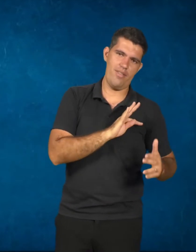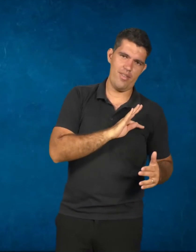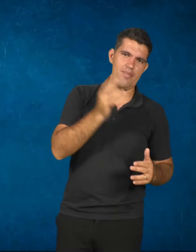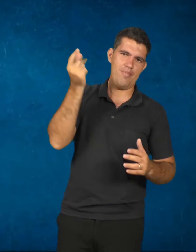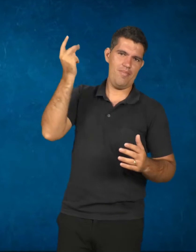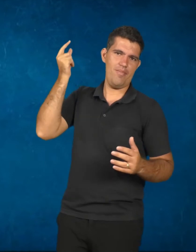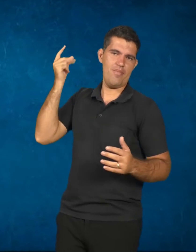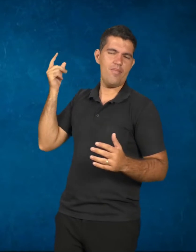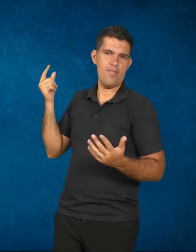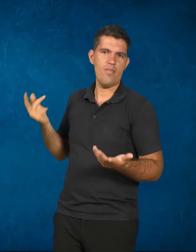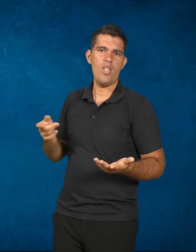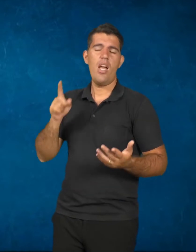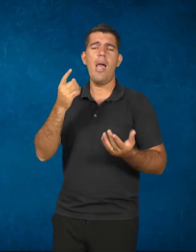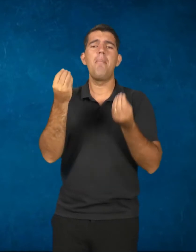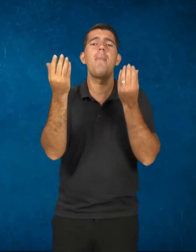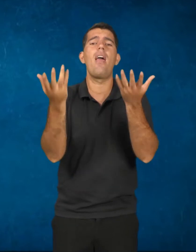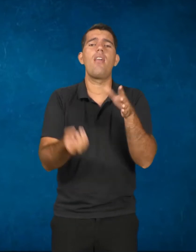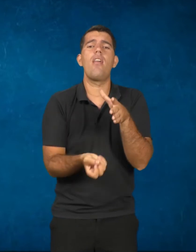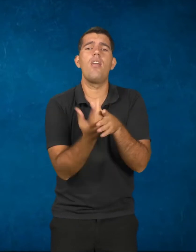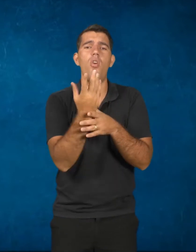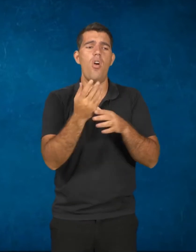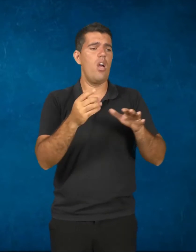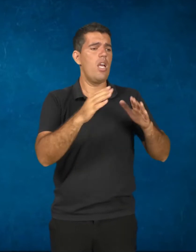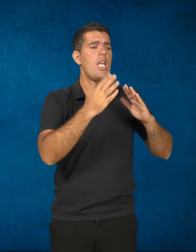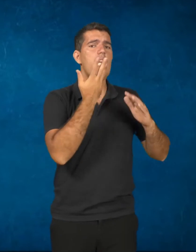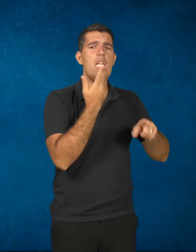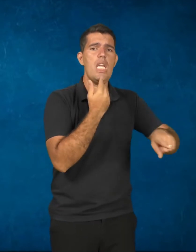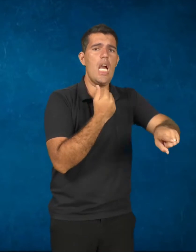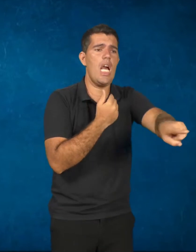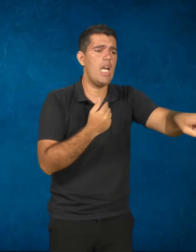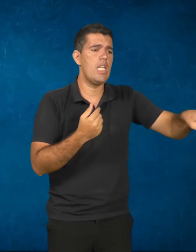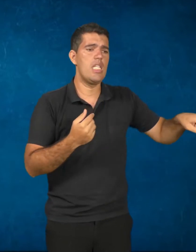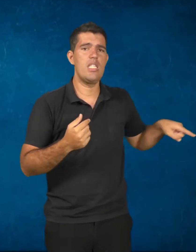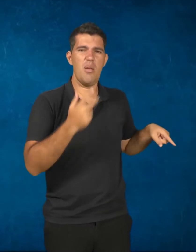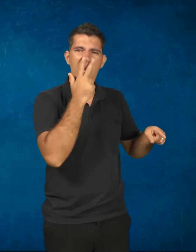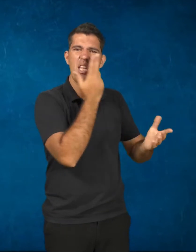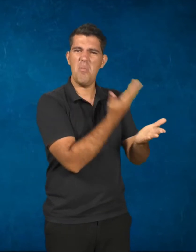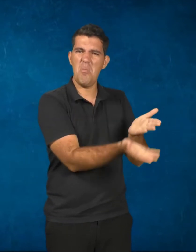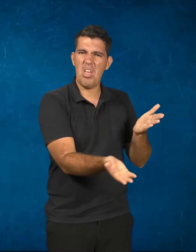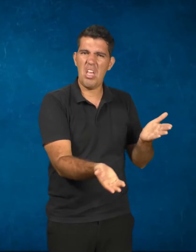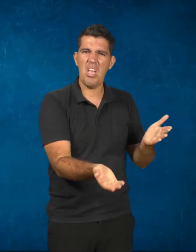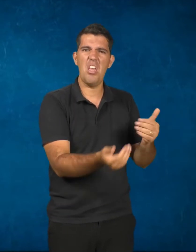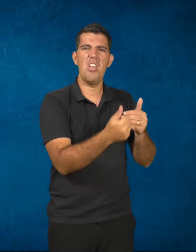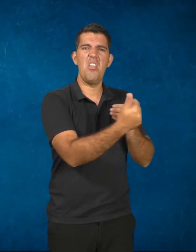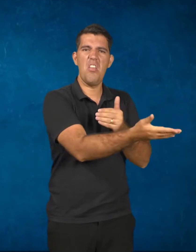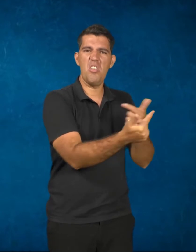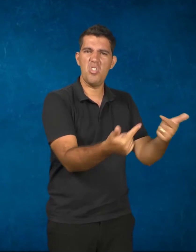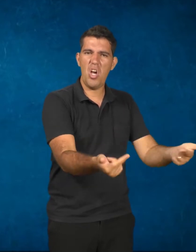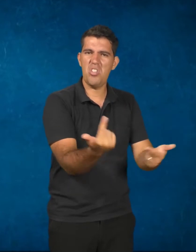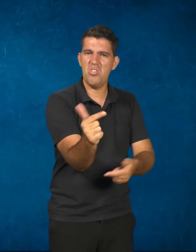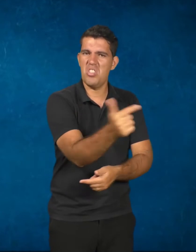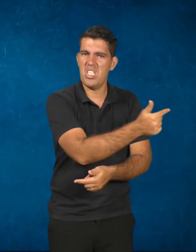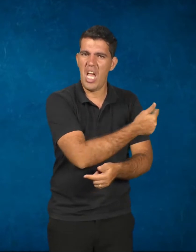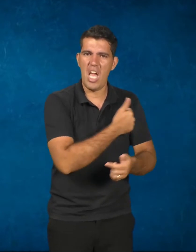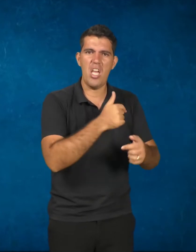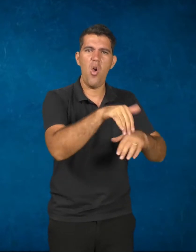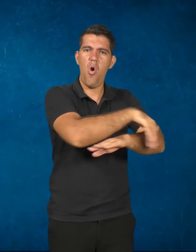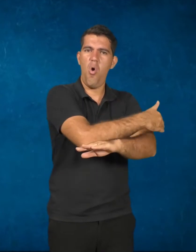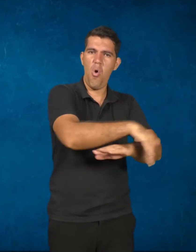que foram criadas com o fim de retirar aquelas crianças que eram os desvalidos da sorte, que estavam vivendo